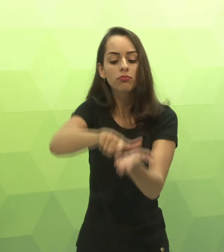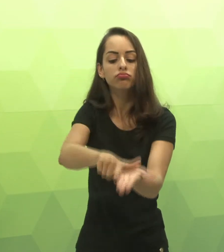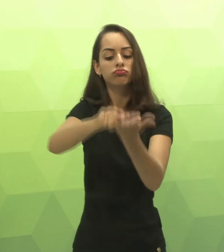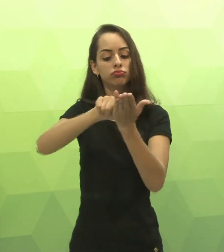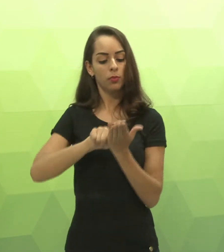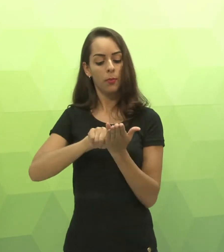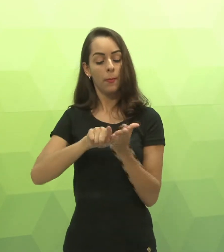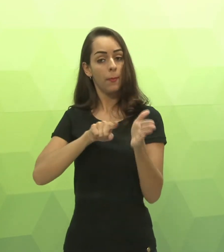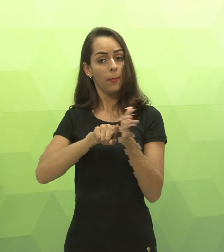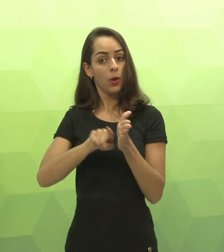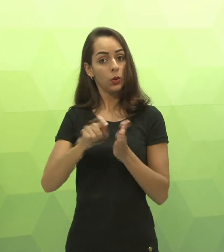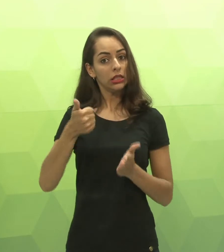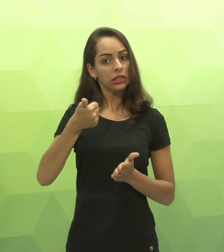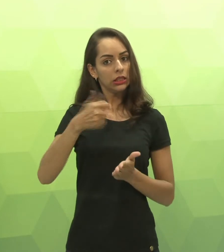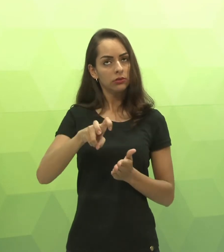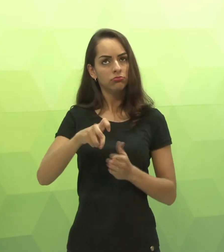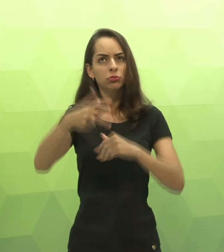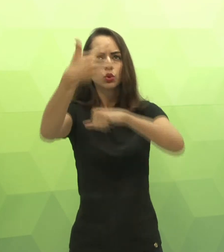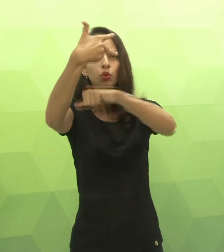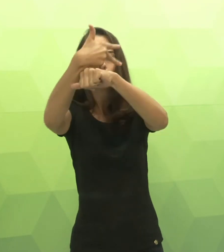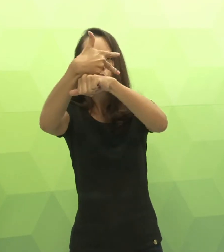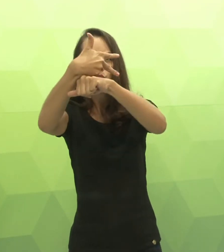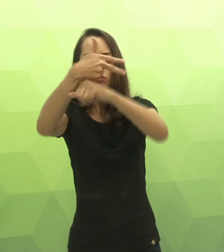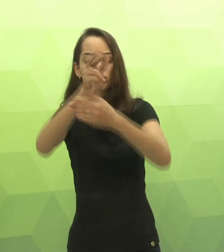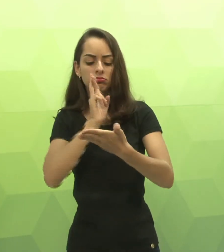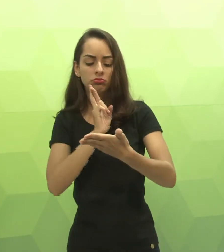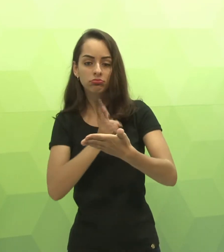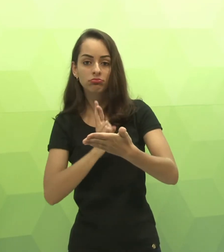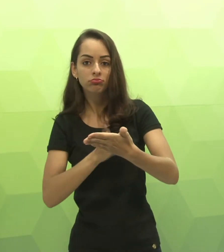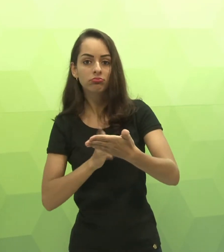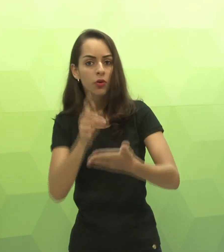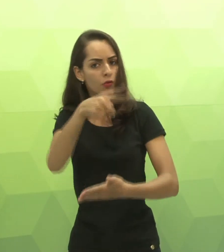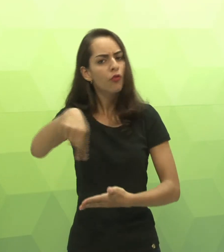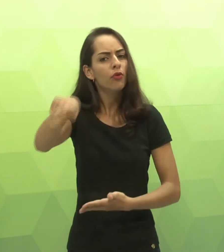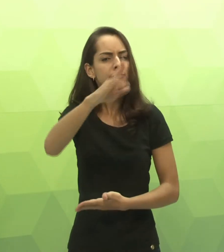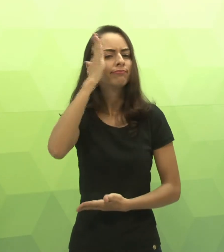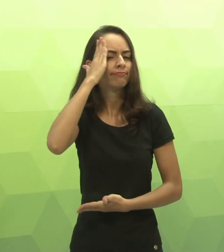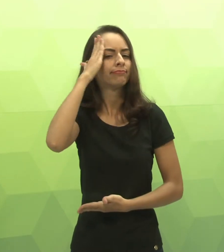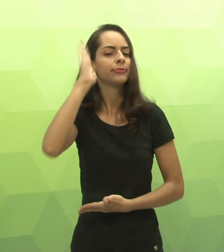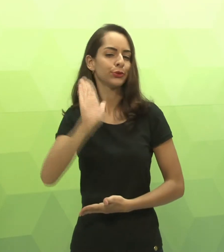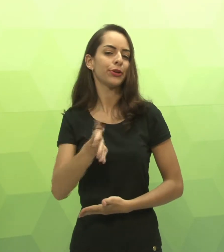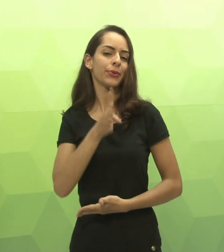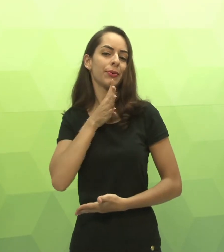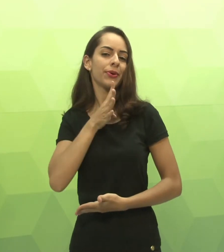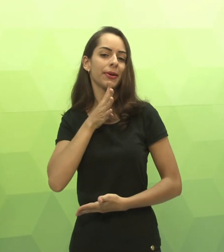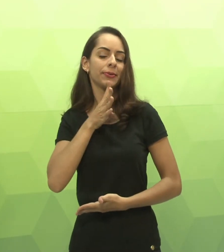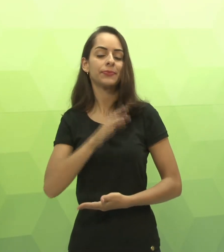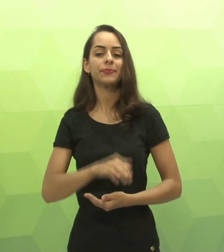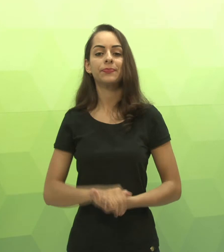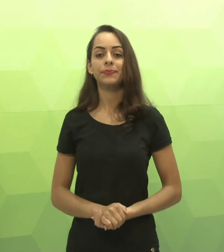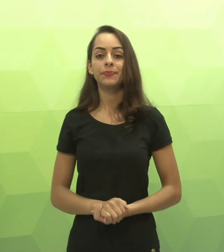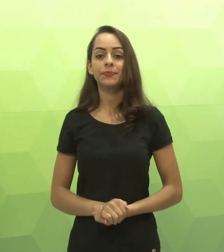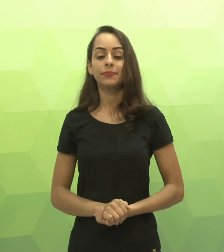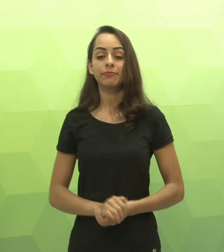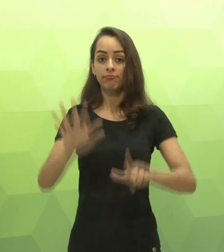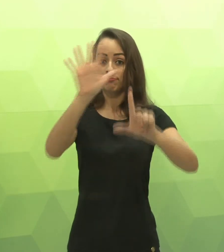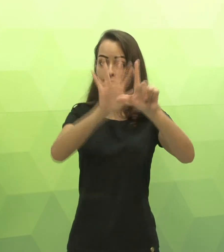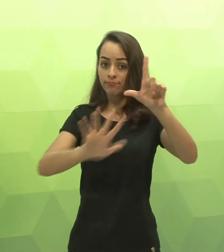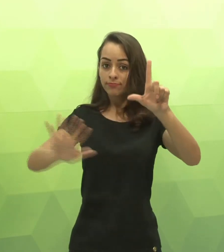receberá sua prova, e terá sua aula em vídeo, com 15 questões, totalizando 30 pontos. A prova presencial,